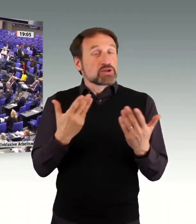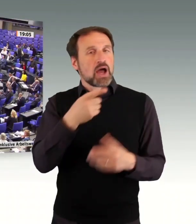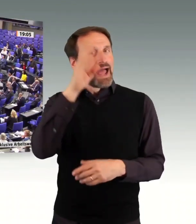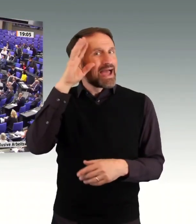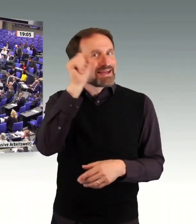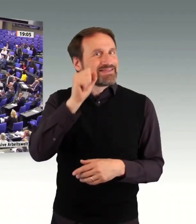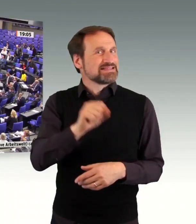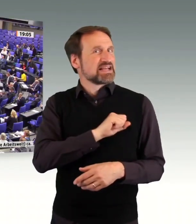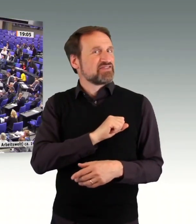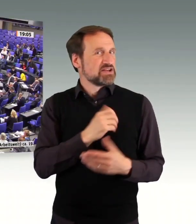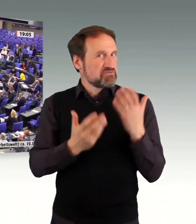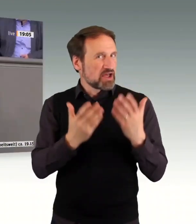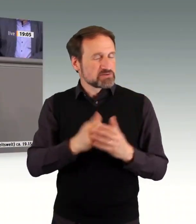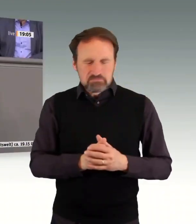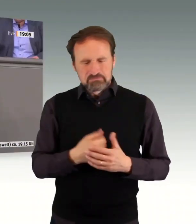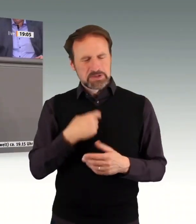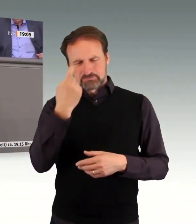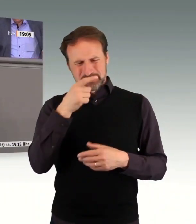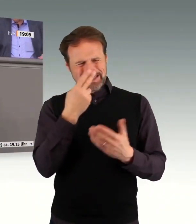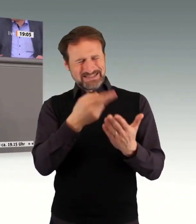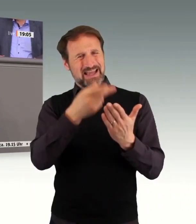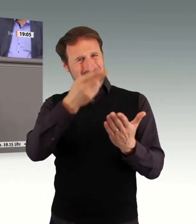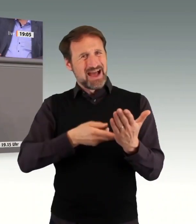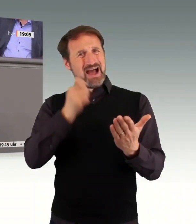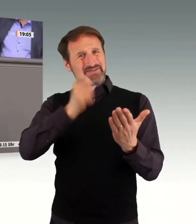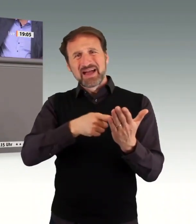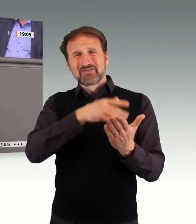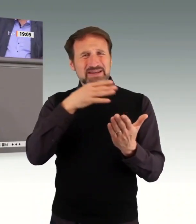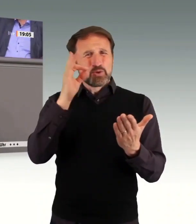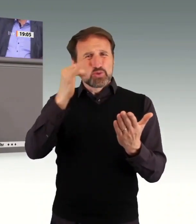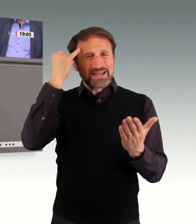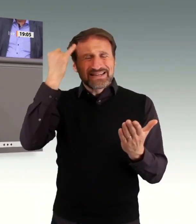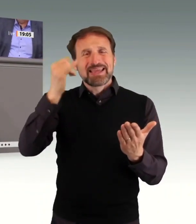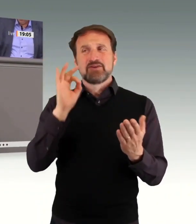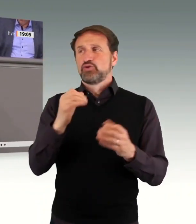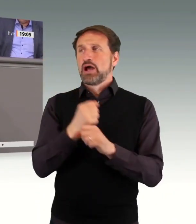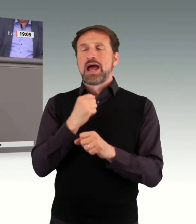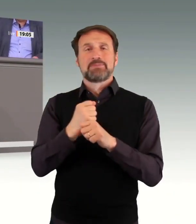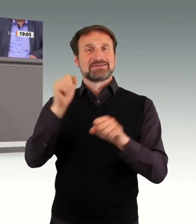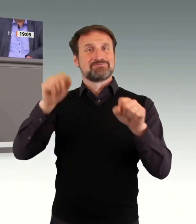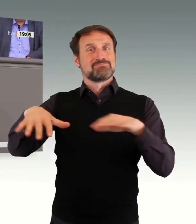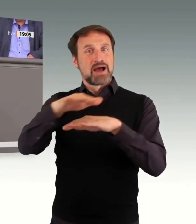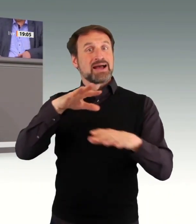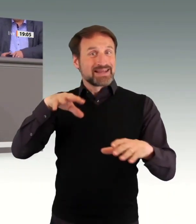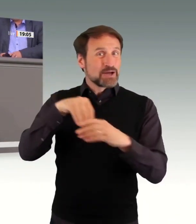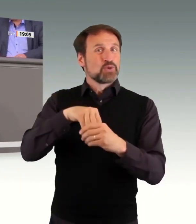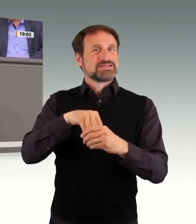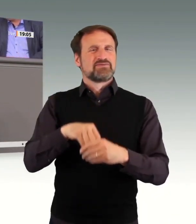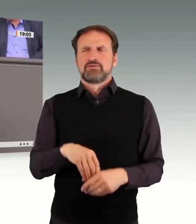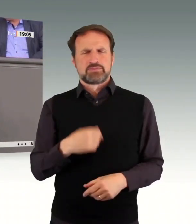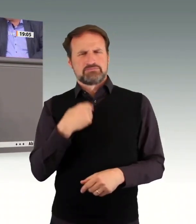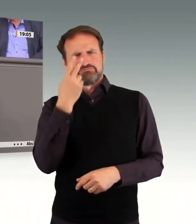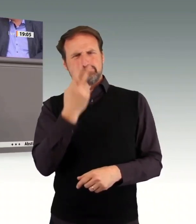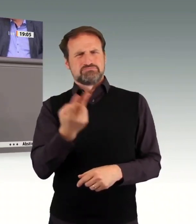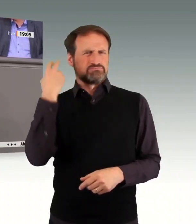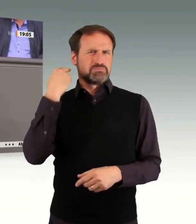Ihrem Antrag gute Ideen für einen inklusiven Arbeitsmarkt enthalten. Aber wenn Sie rückblickend auf die 19., 18. und 17. Wahlperiode